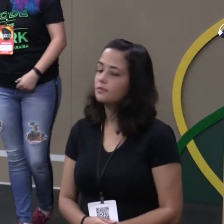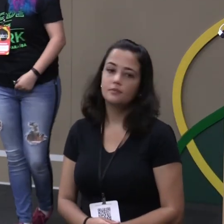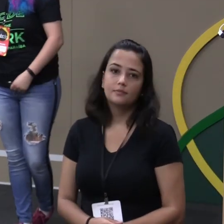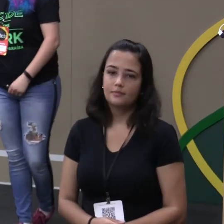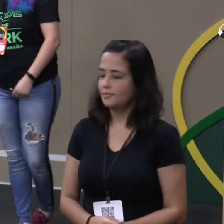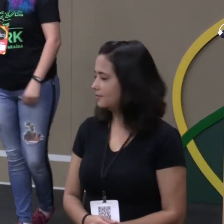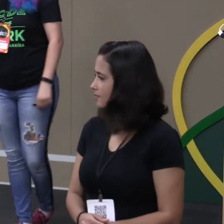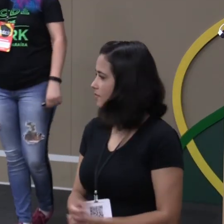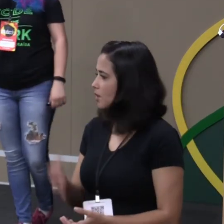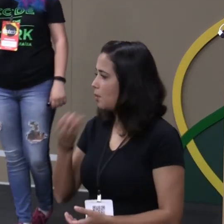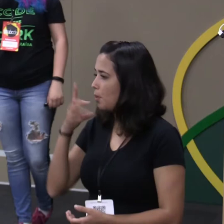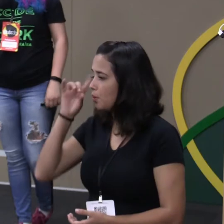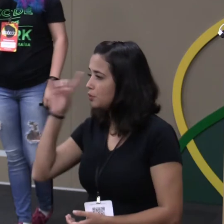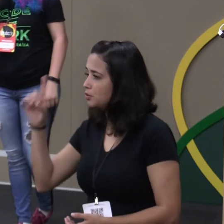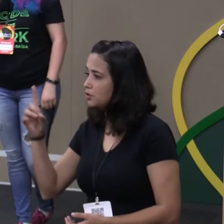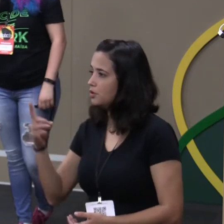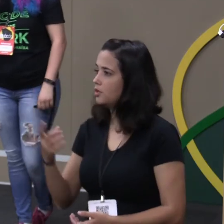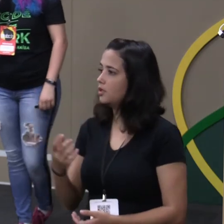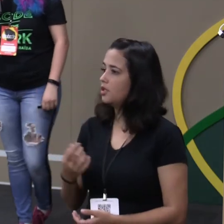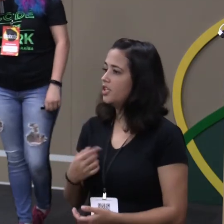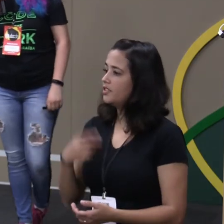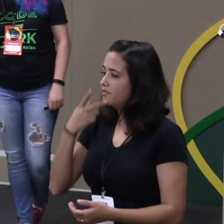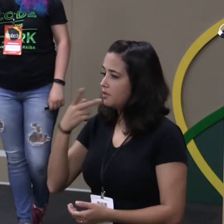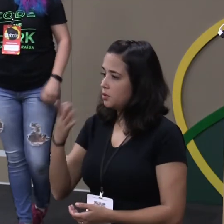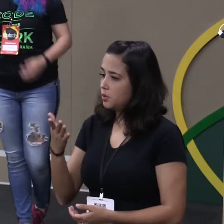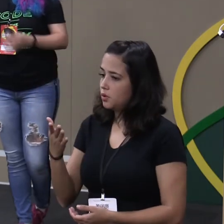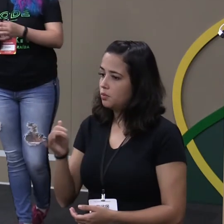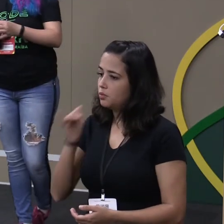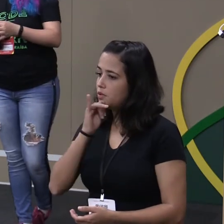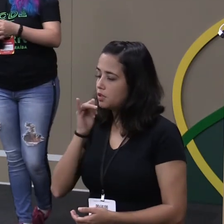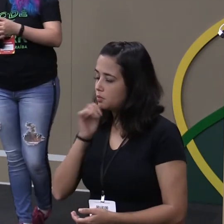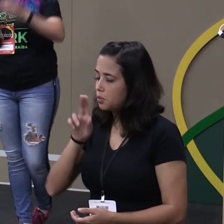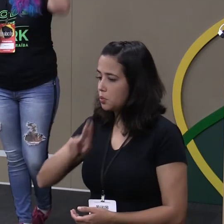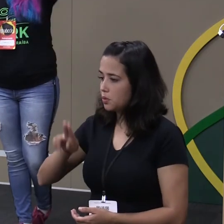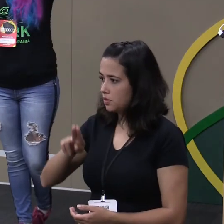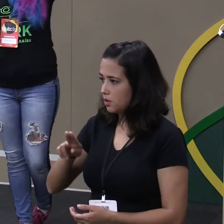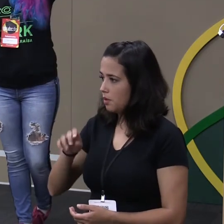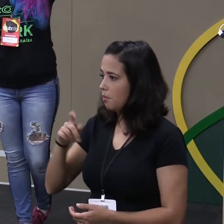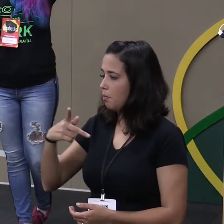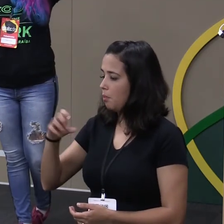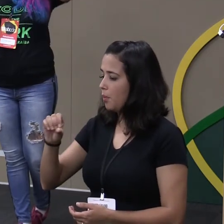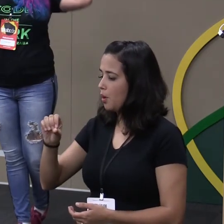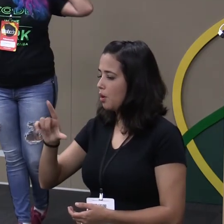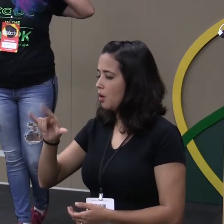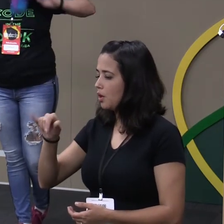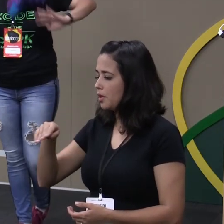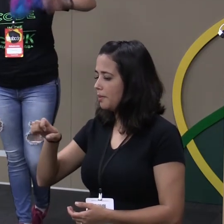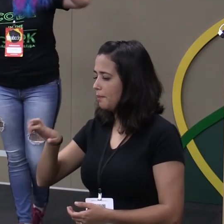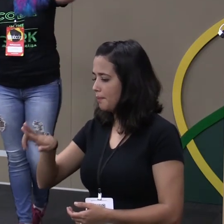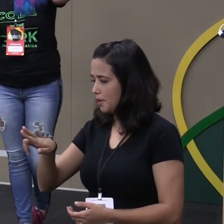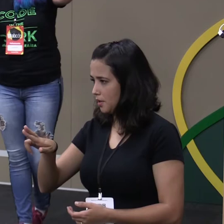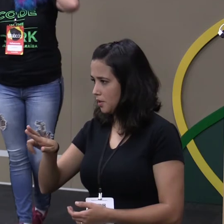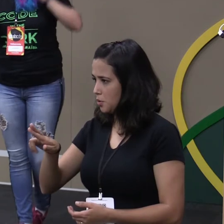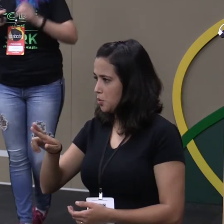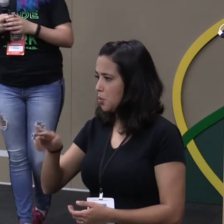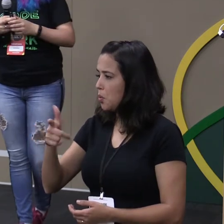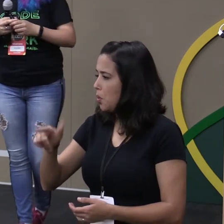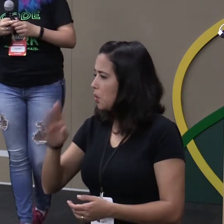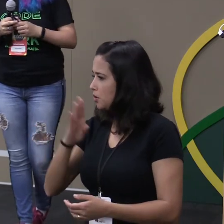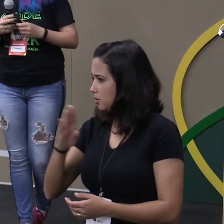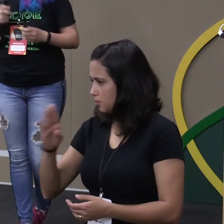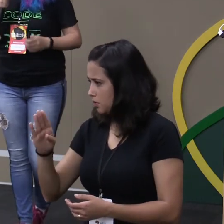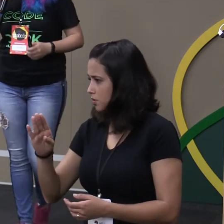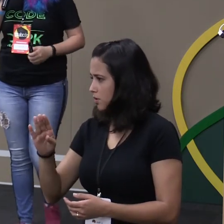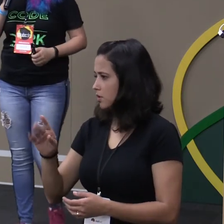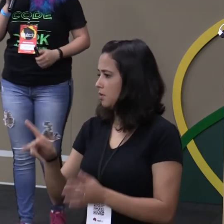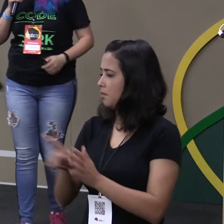bom dia Larissa bom dia você comentou por exemplo de usar o Polymer como uma biblioteca de transição entre tecnologias de